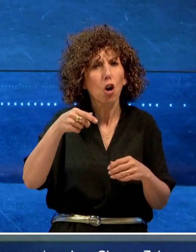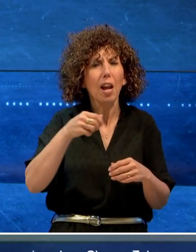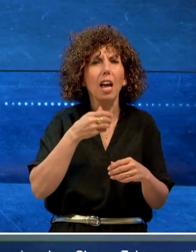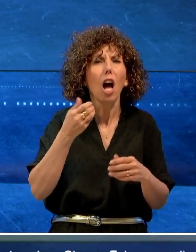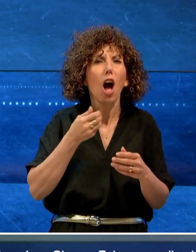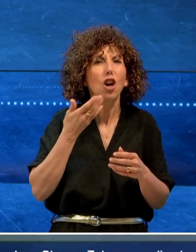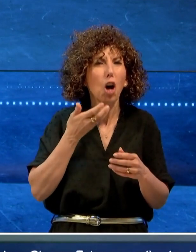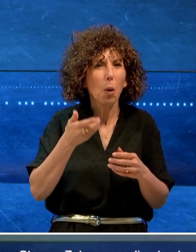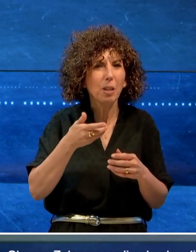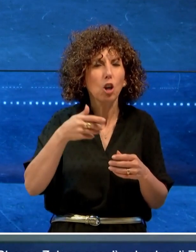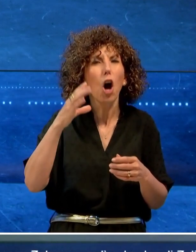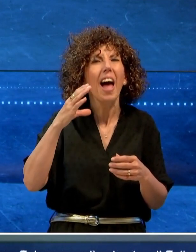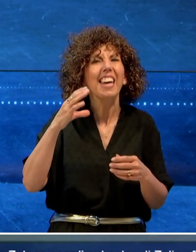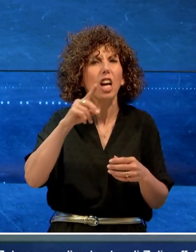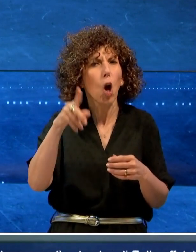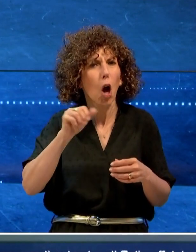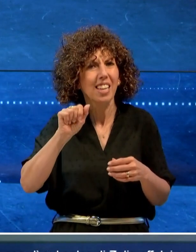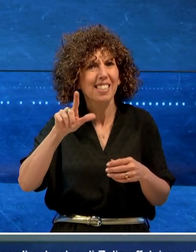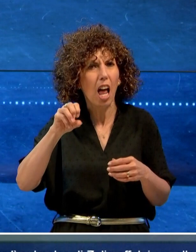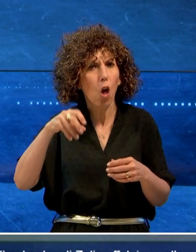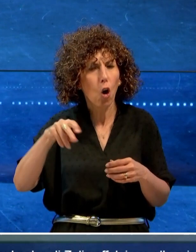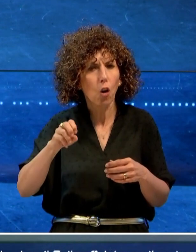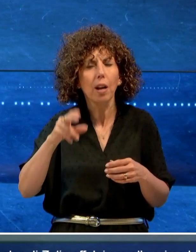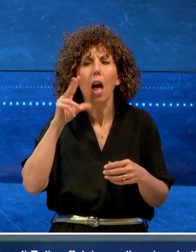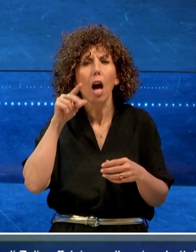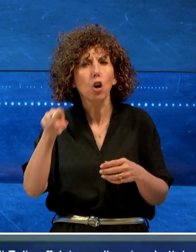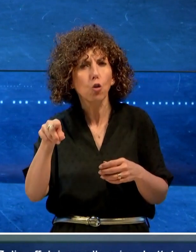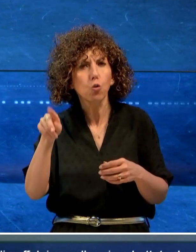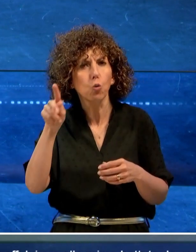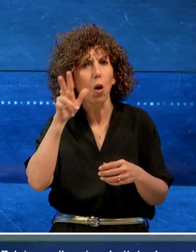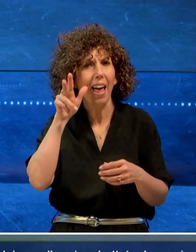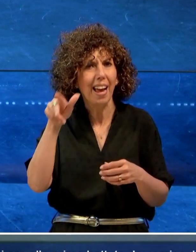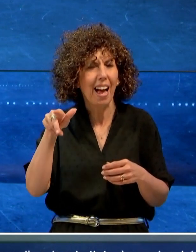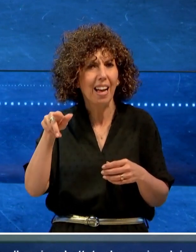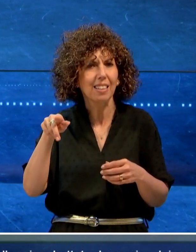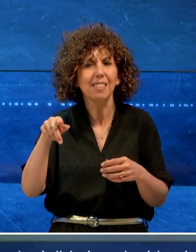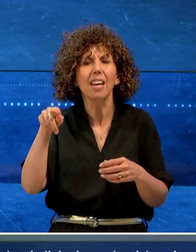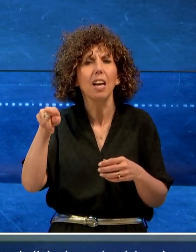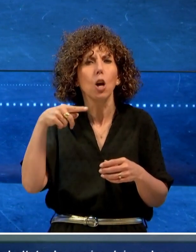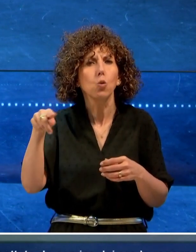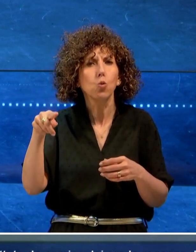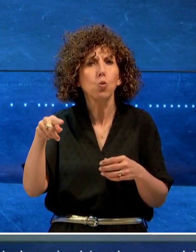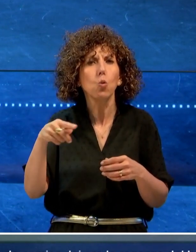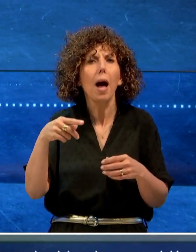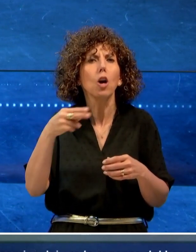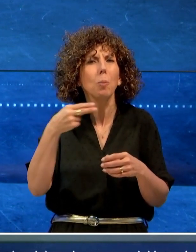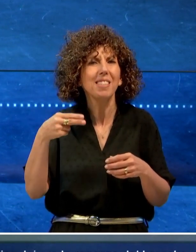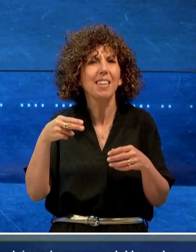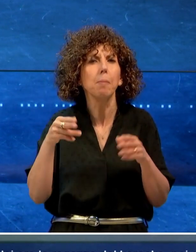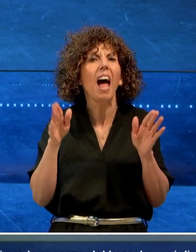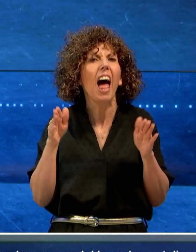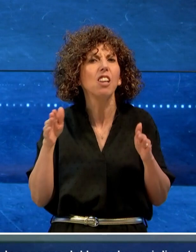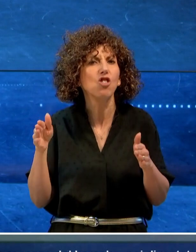Lui era alle prime battute da comico, lei era la ragazza del karaoke, poi diventata la famosa Angela a cui è